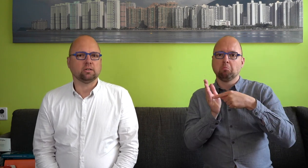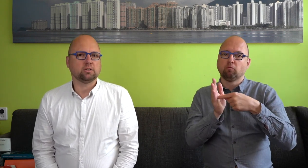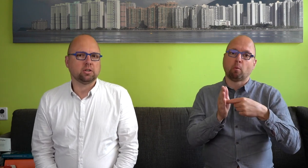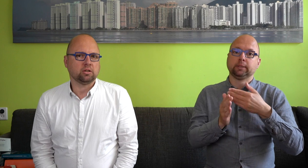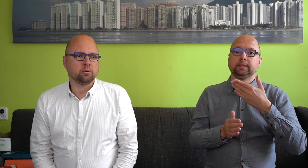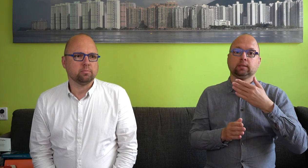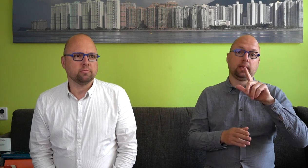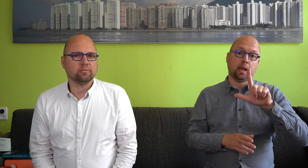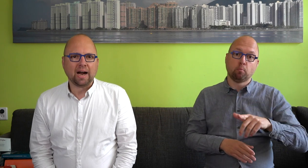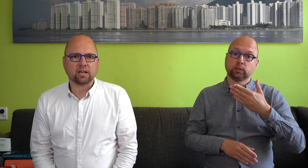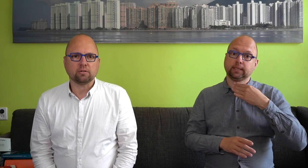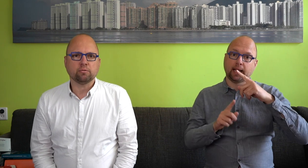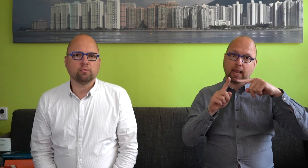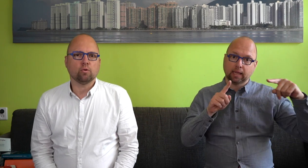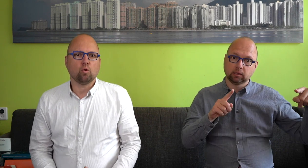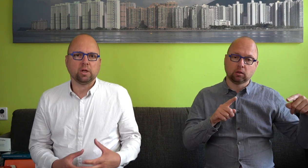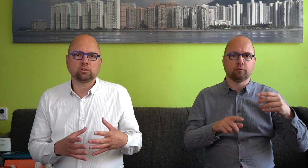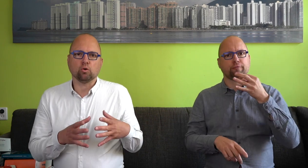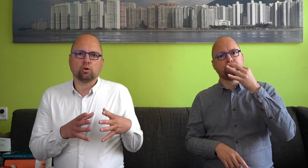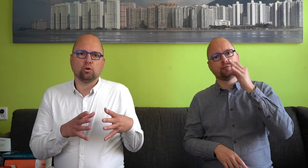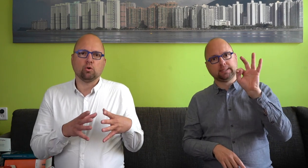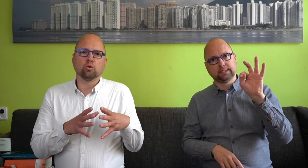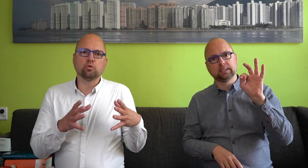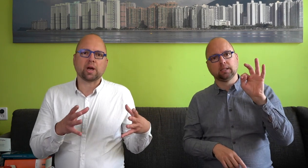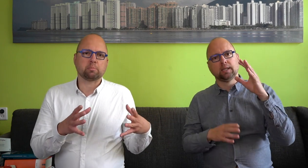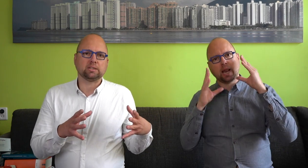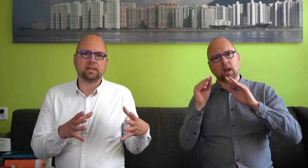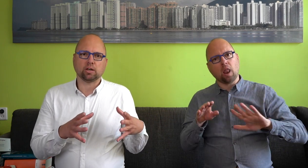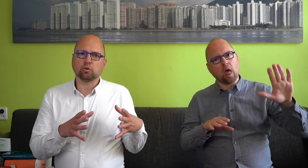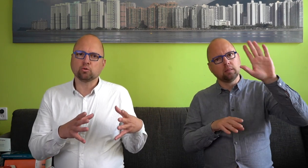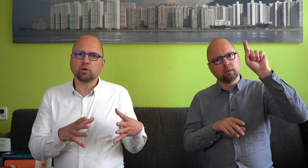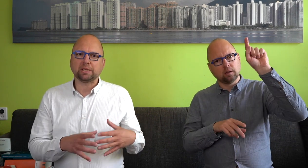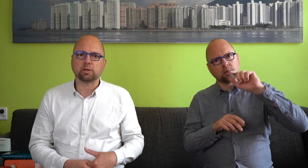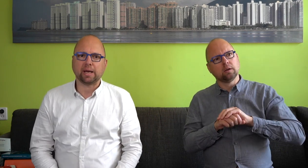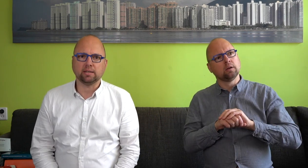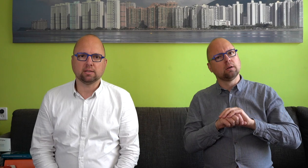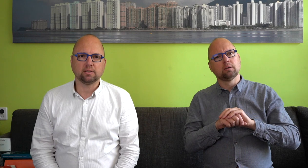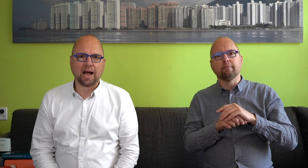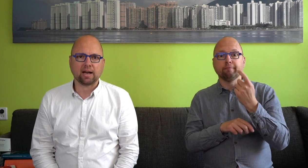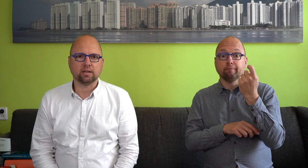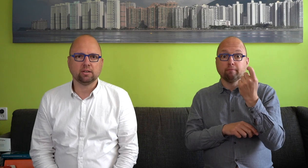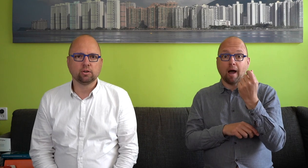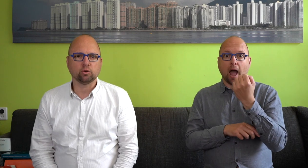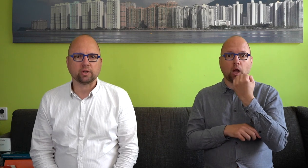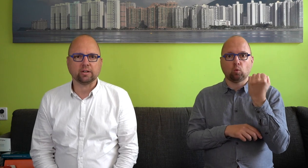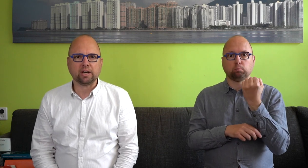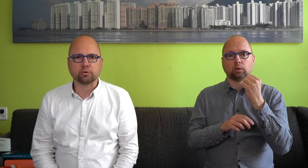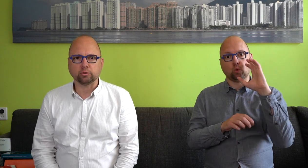waarde, omdat ze ook een cultuur representeren, een cultuur met zich meedragen, cultureel erfgoed.